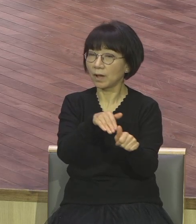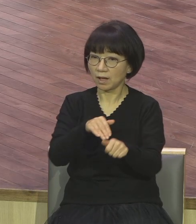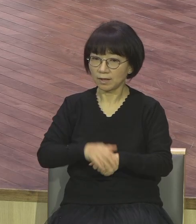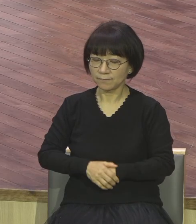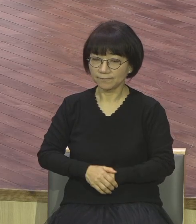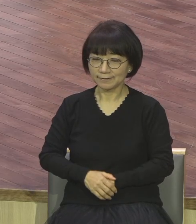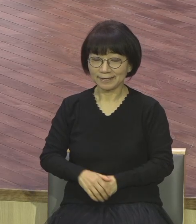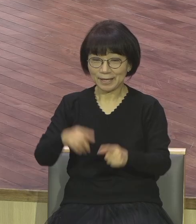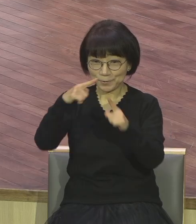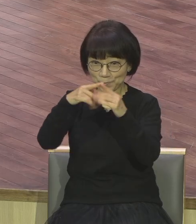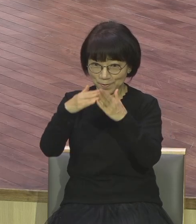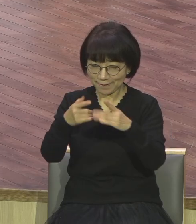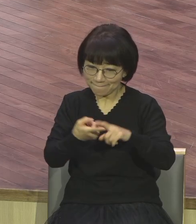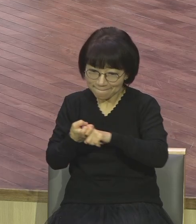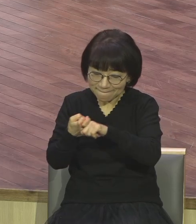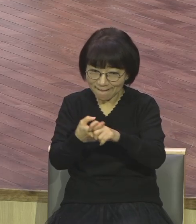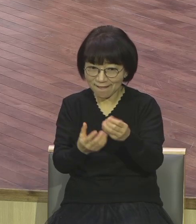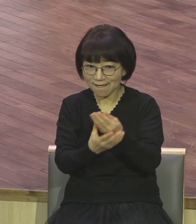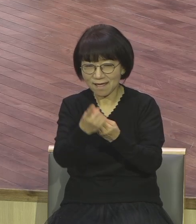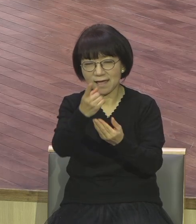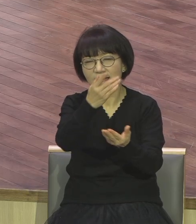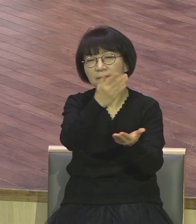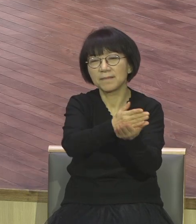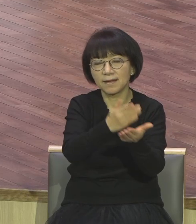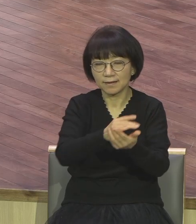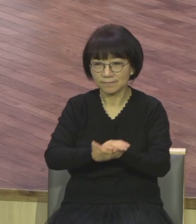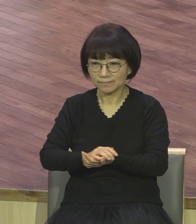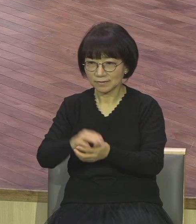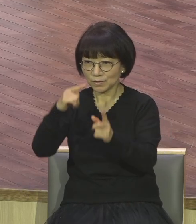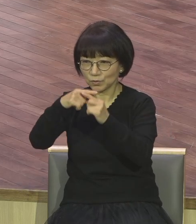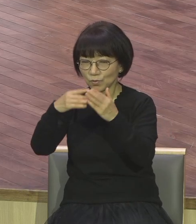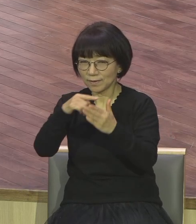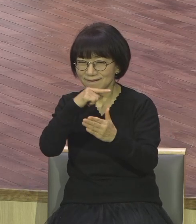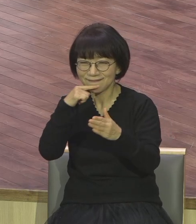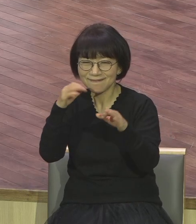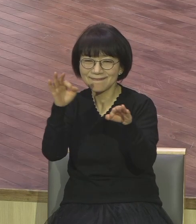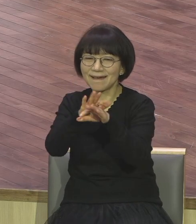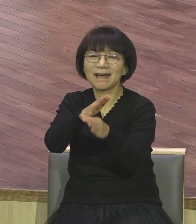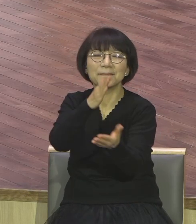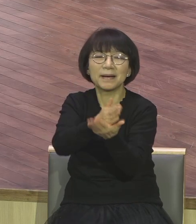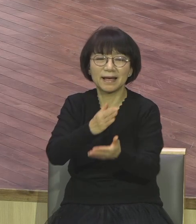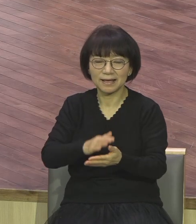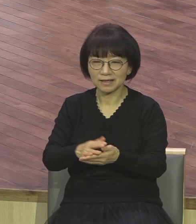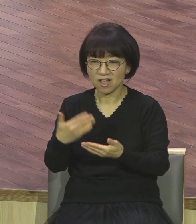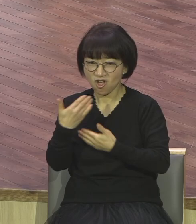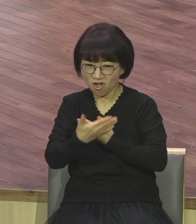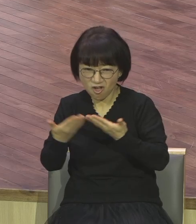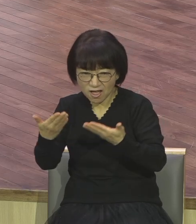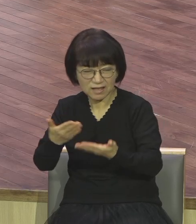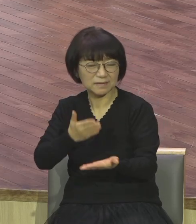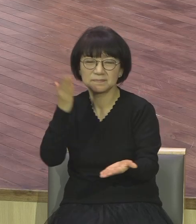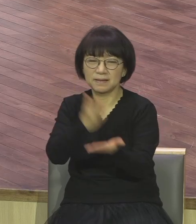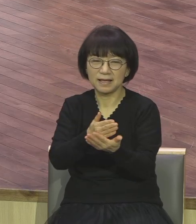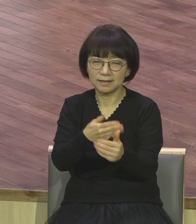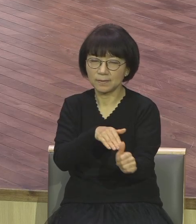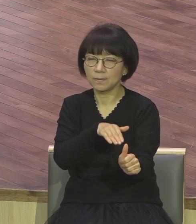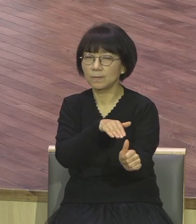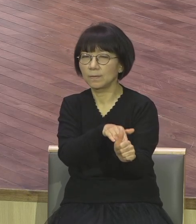삼칠 성교한 일에 계모하게 방해 공작을 해요 방해 공작을 합니다 힘 빼기 작전